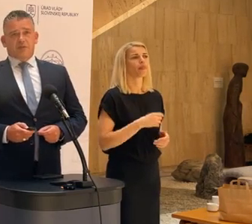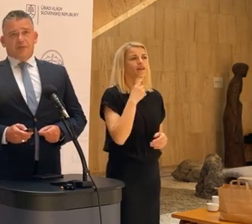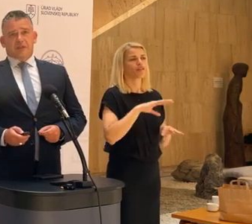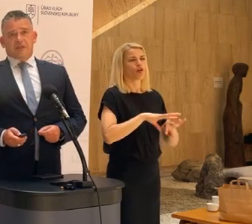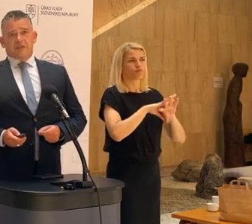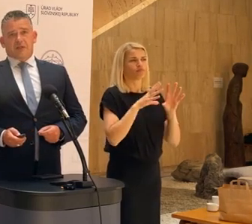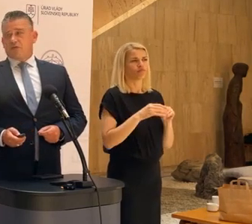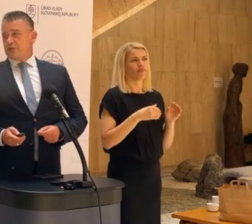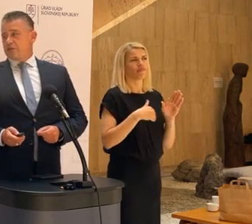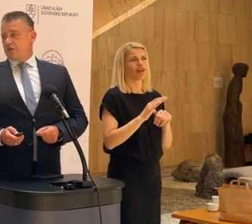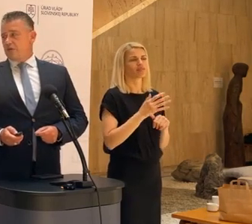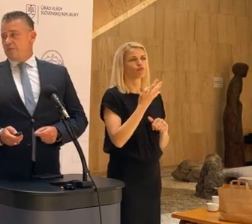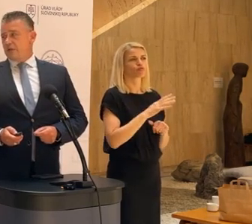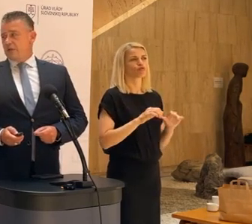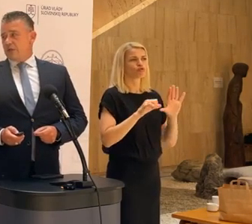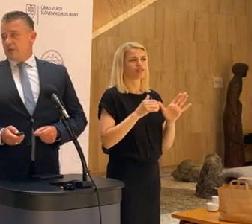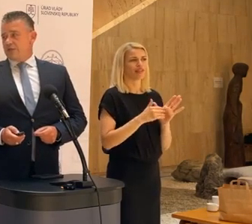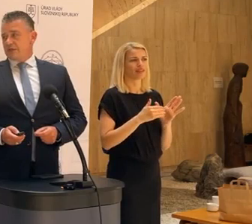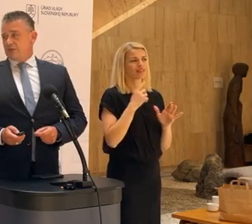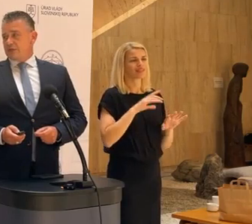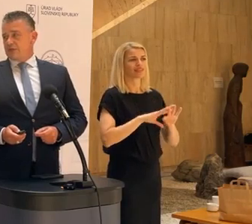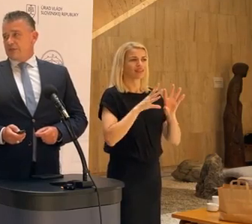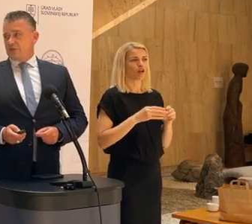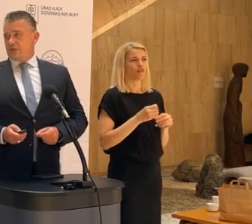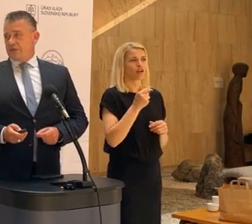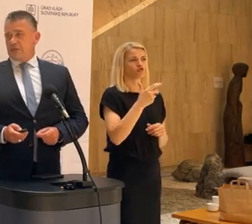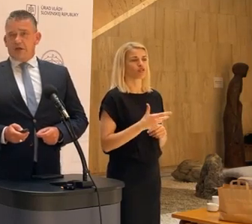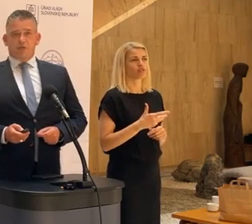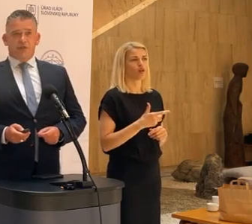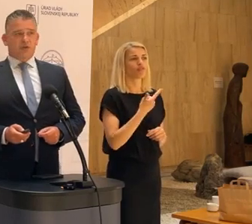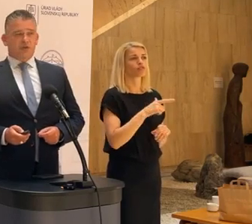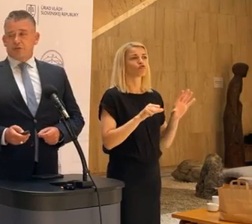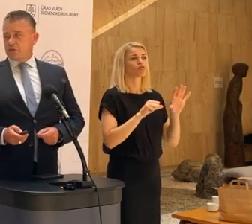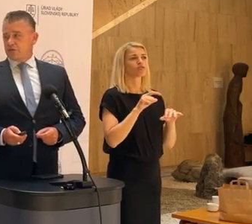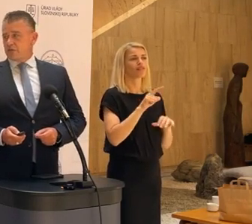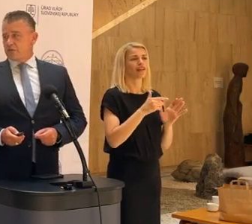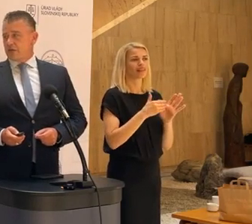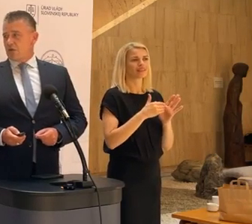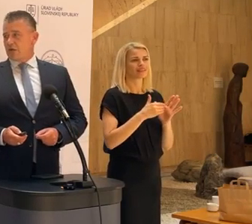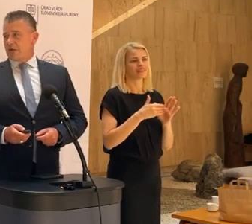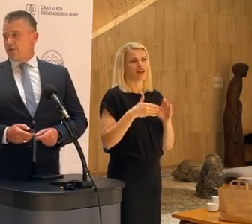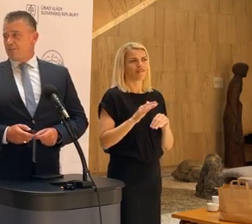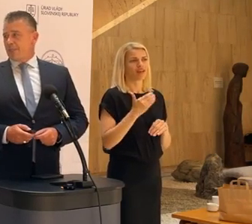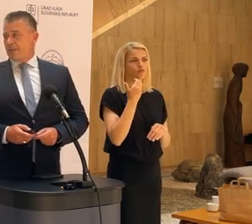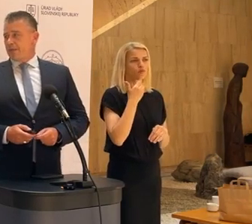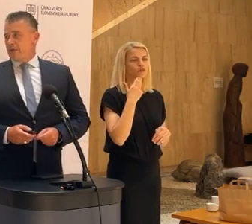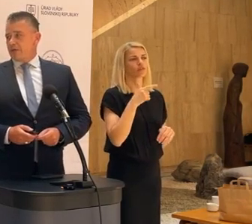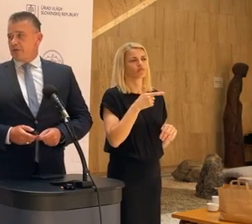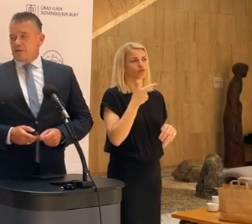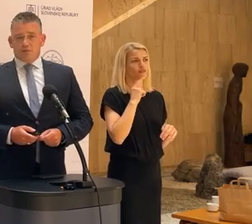859 celkové číslo 200 262 ľudí, ktorí odišli zo Slovenska na Ukrajinu.